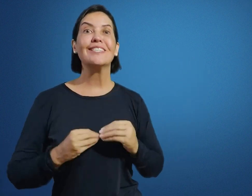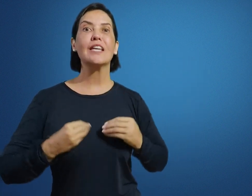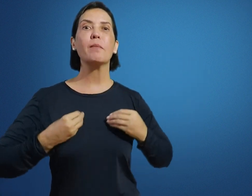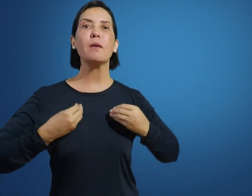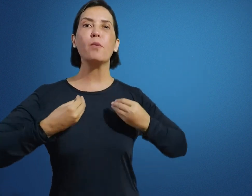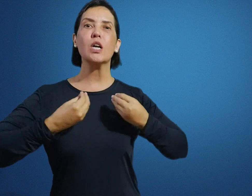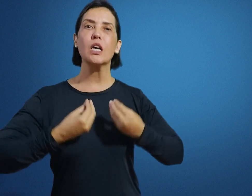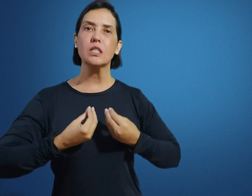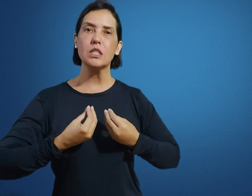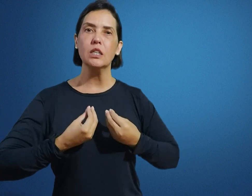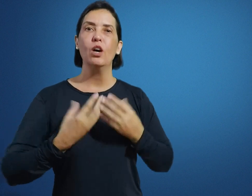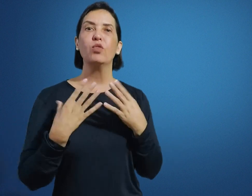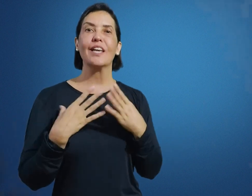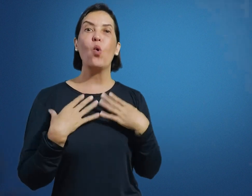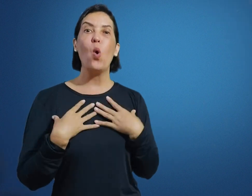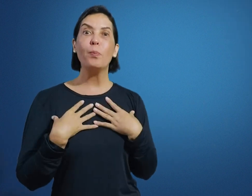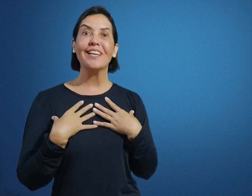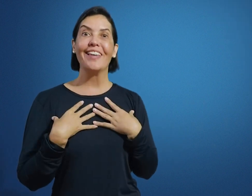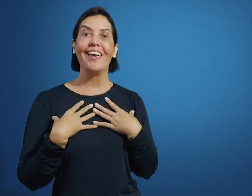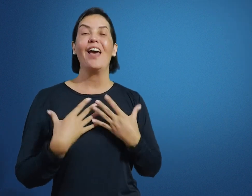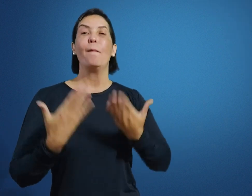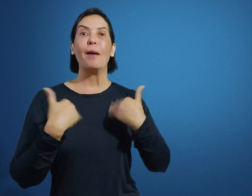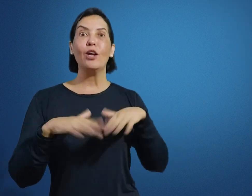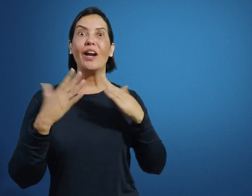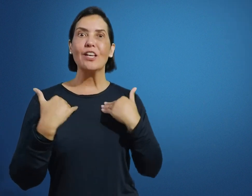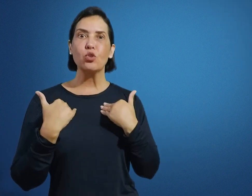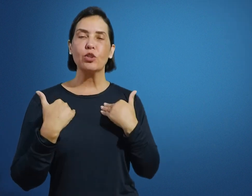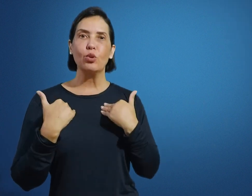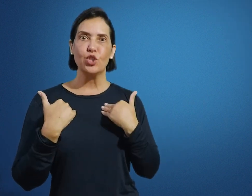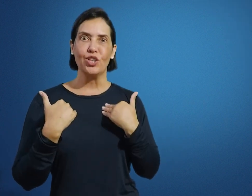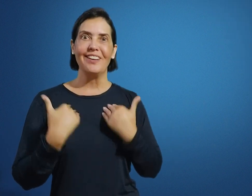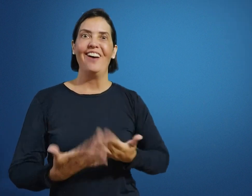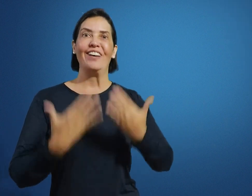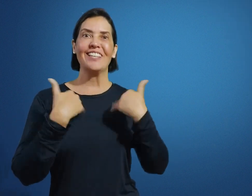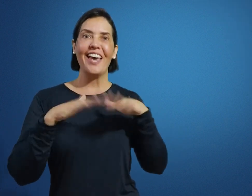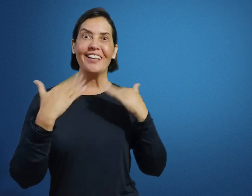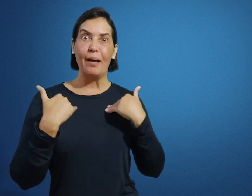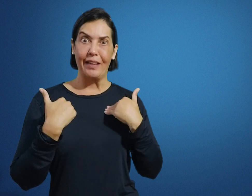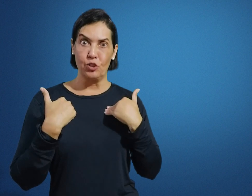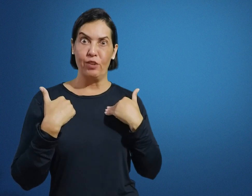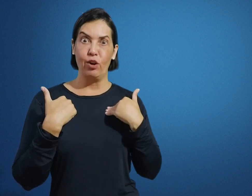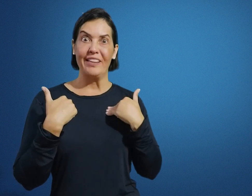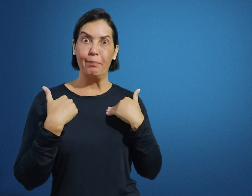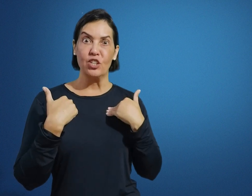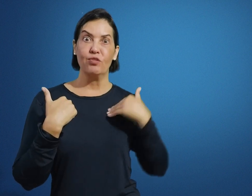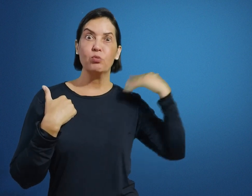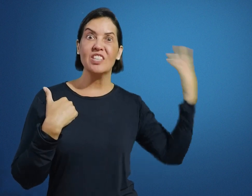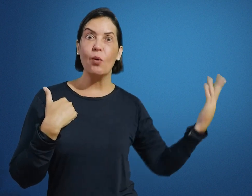extrema importância você compreender para melhorar a sua metodologia, fazer ela de uma forma adaptativa para o seu